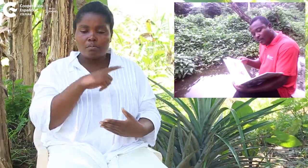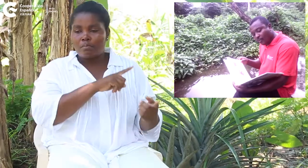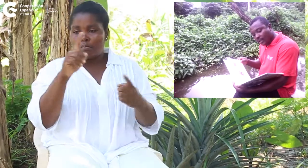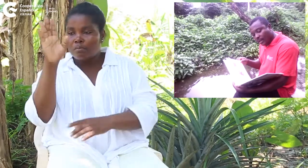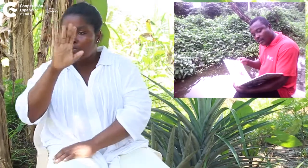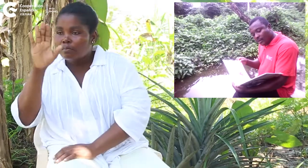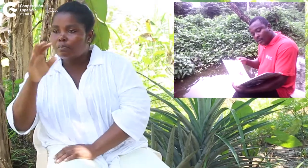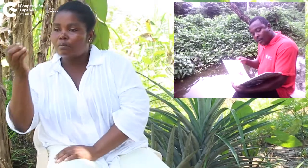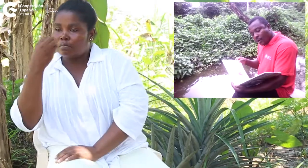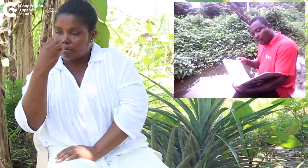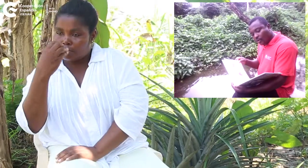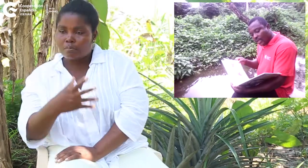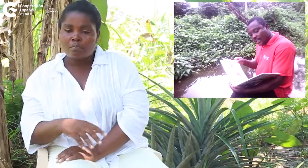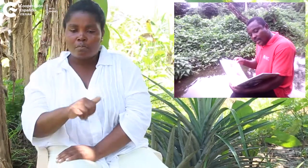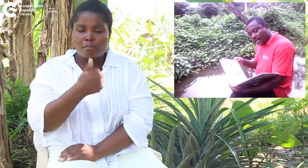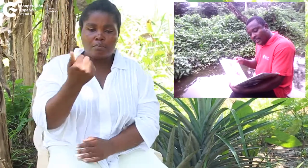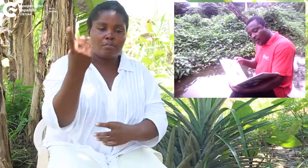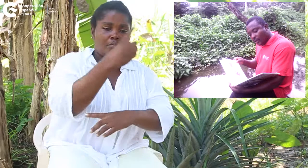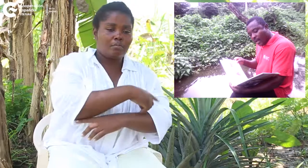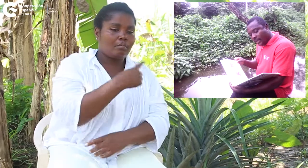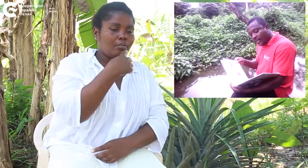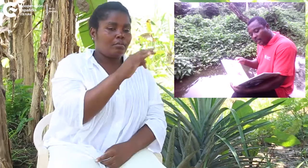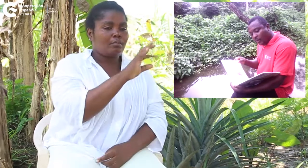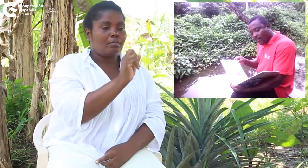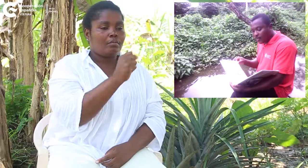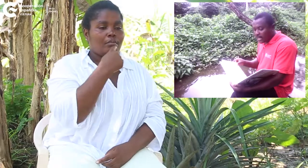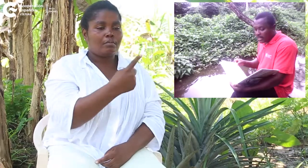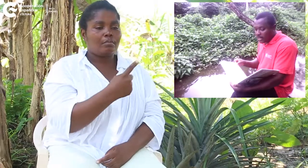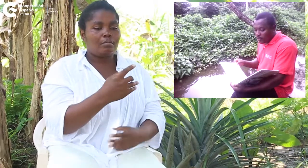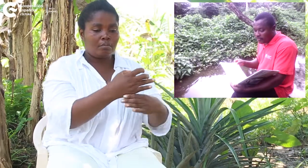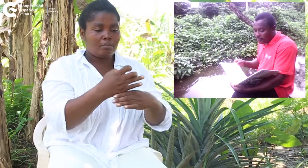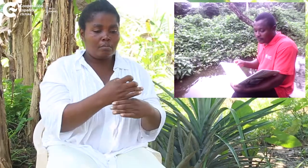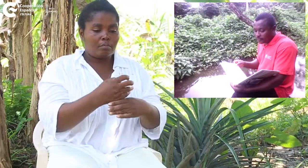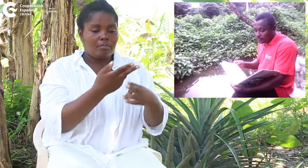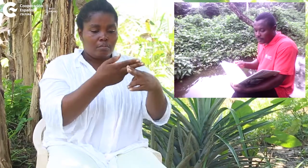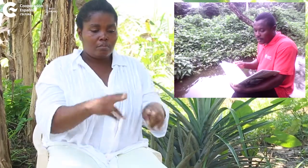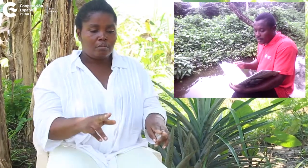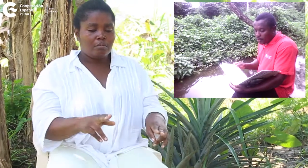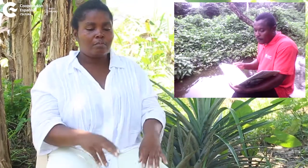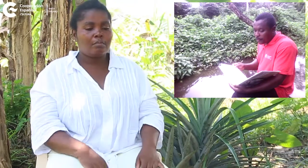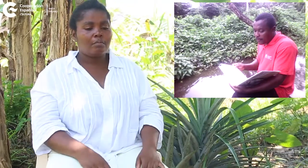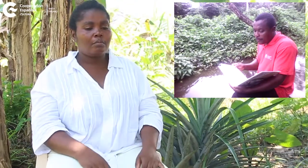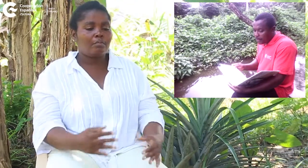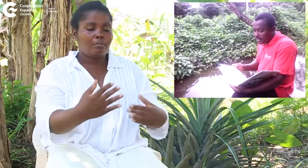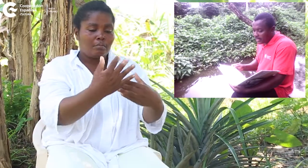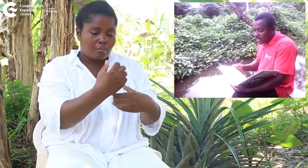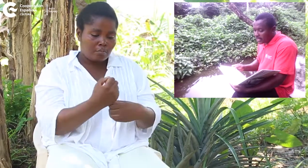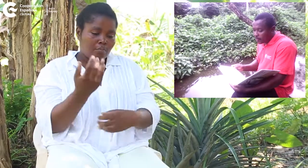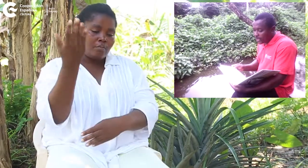comida. Otros días era Silo a quien le tocaba cuidar el huevo. Lo empollaba por la mañana y por la